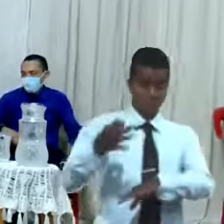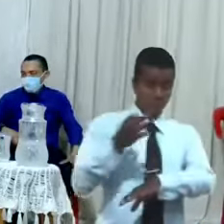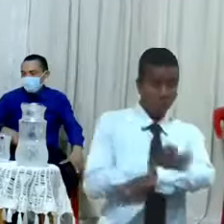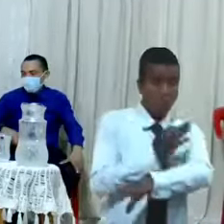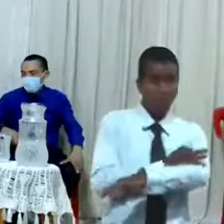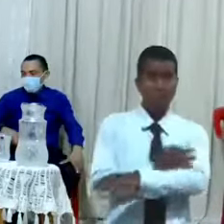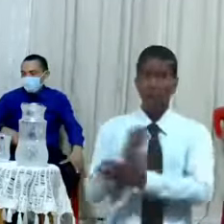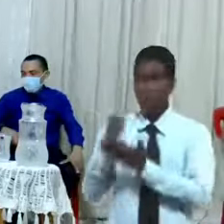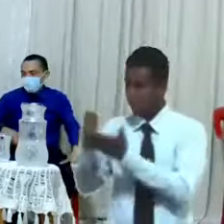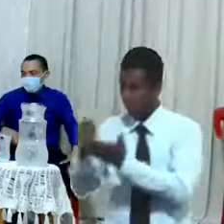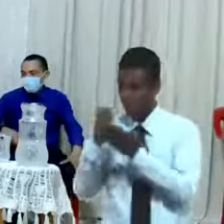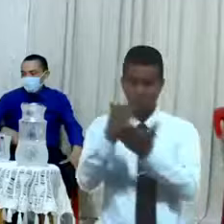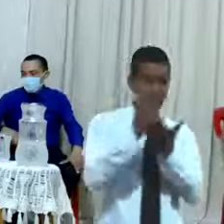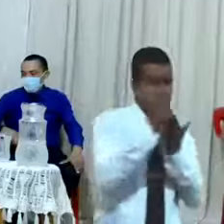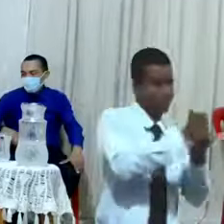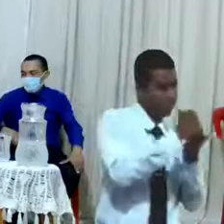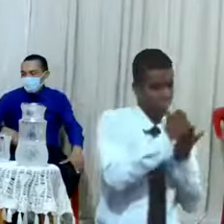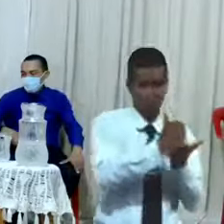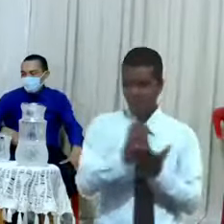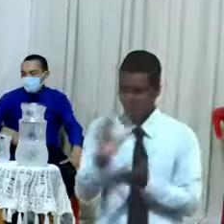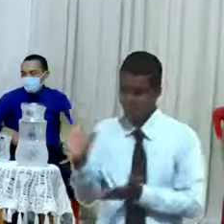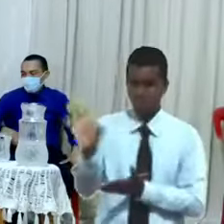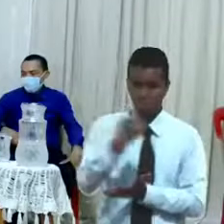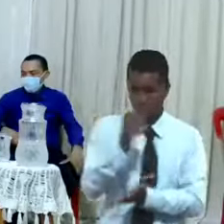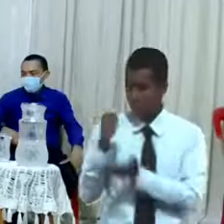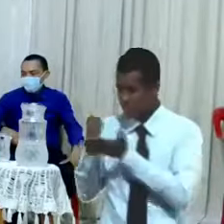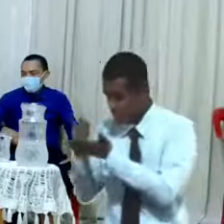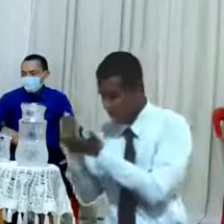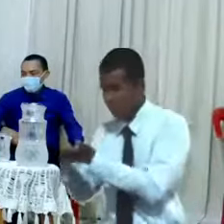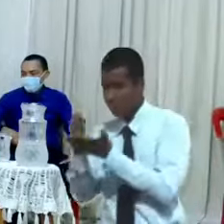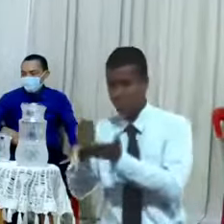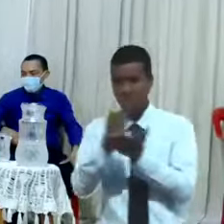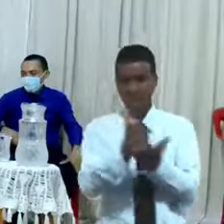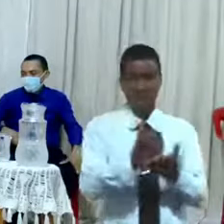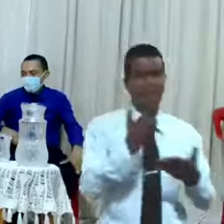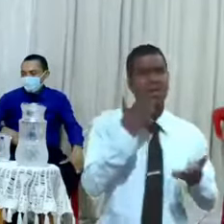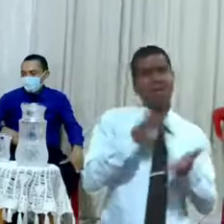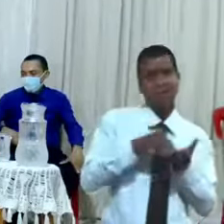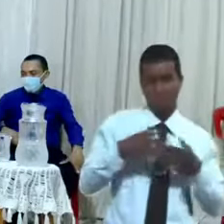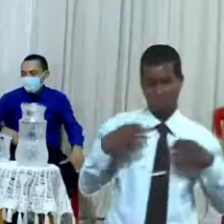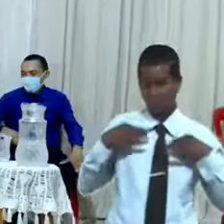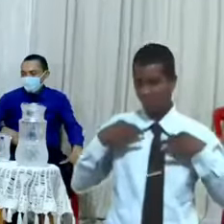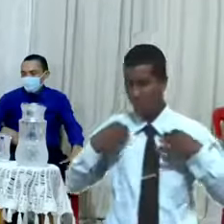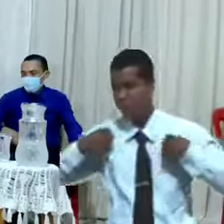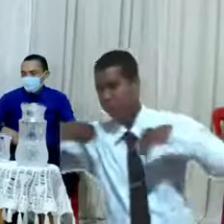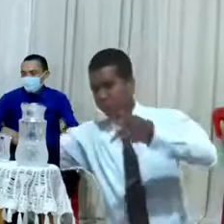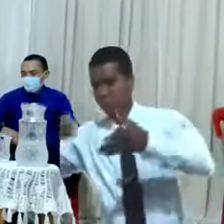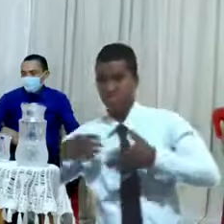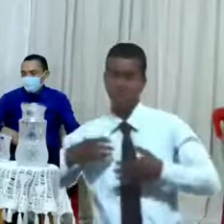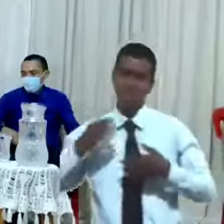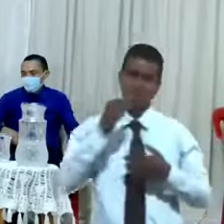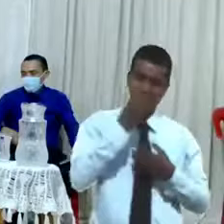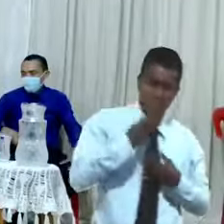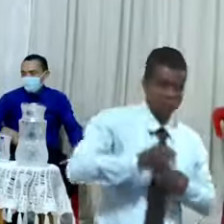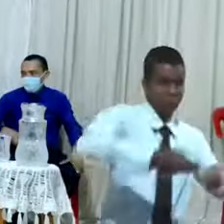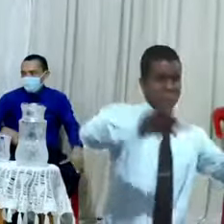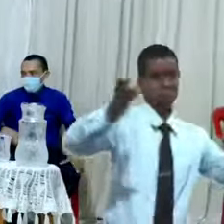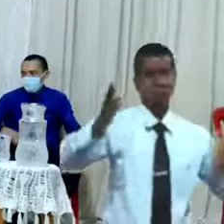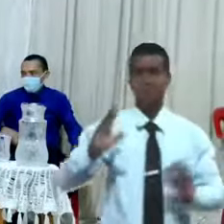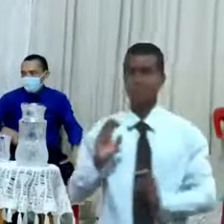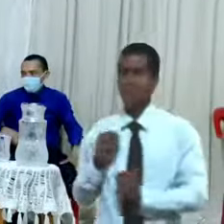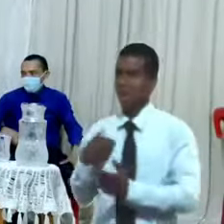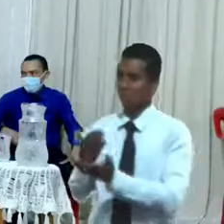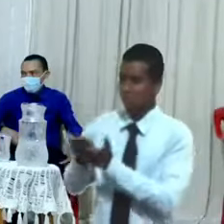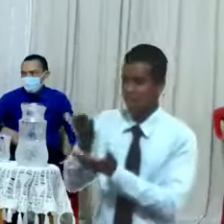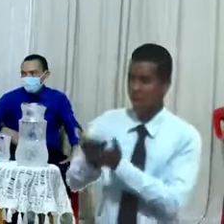y le ayudaba todo el que ya pasaba por ahí le daba ayuda, yo aconsejaba a las viudas, aconsejaba a los huérfanos, la